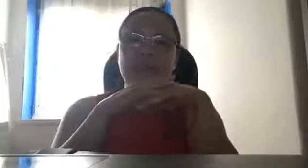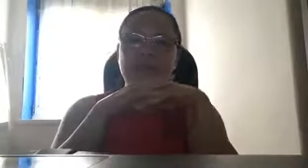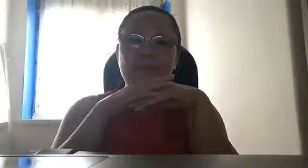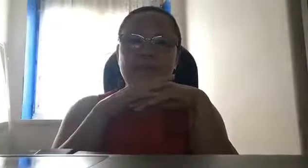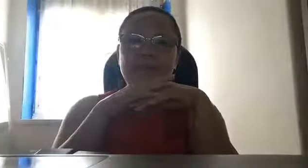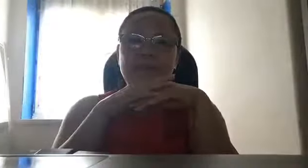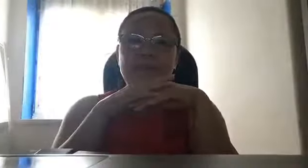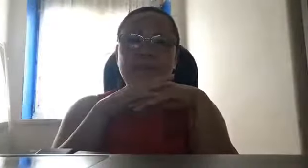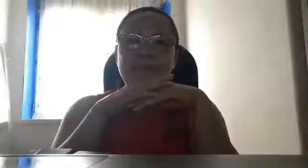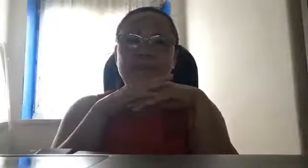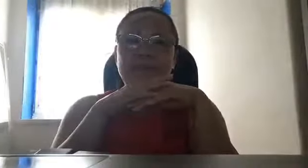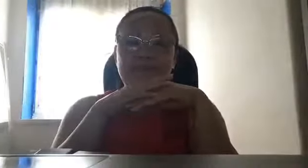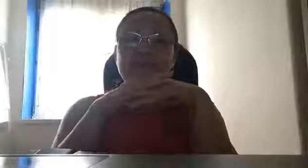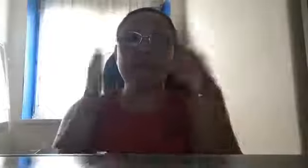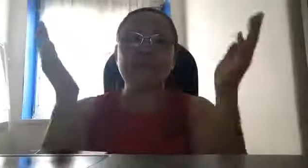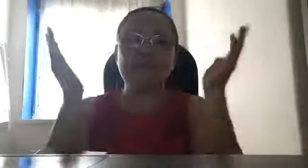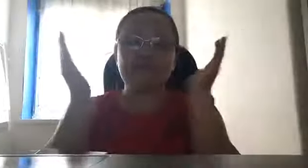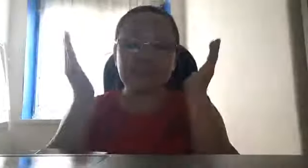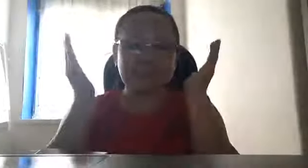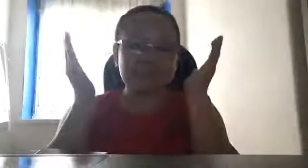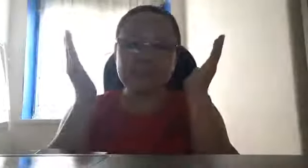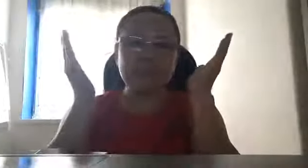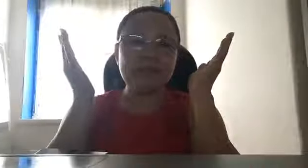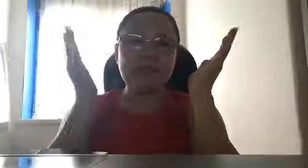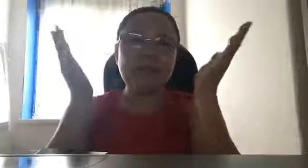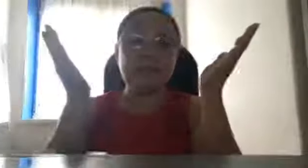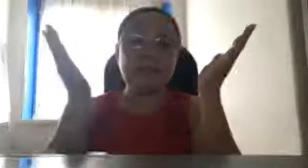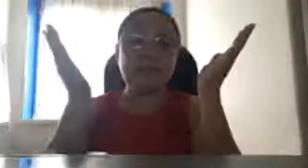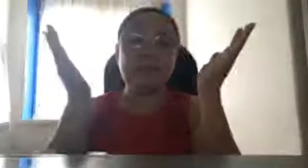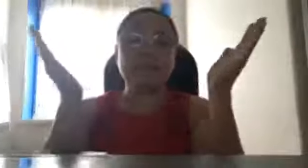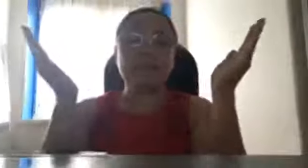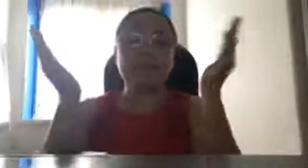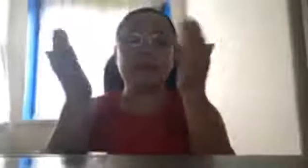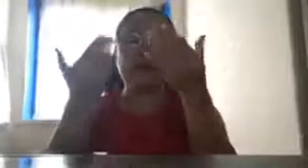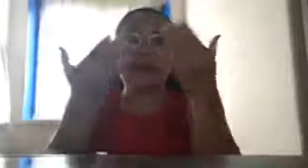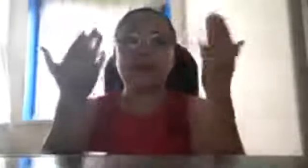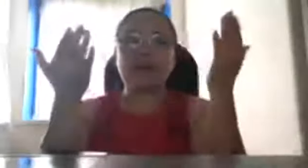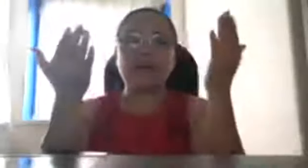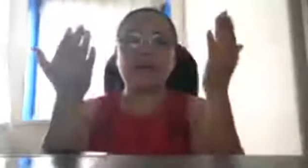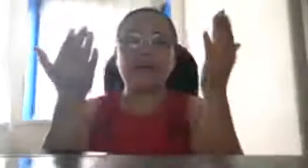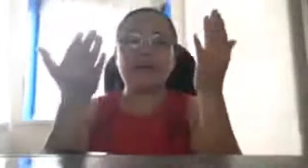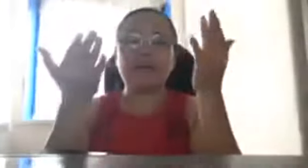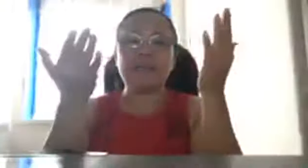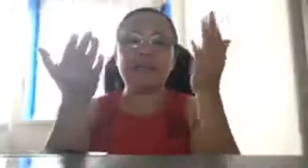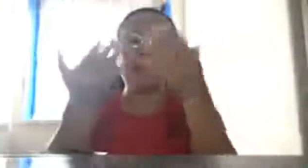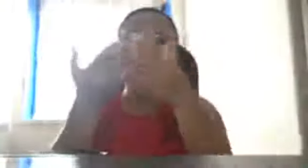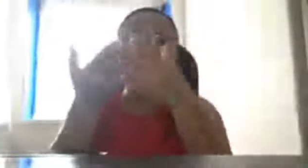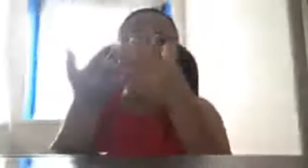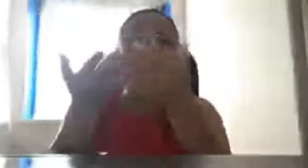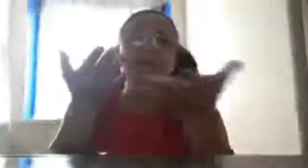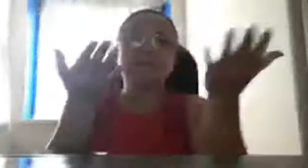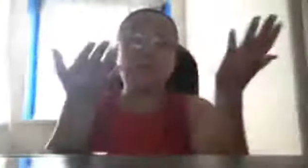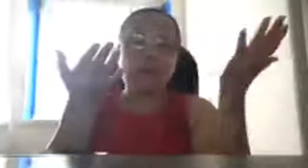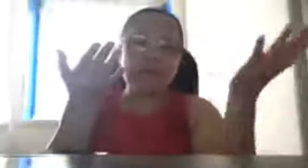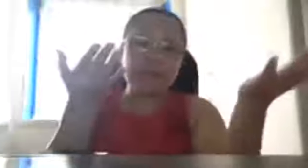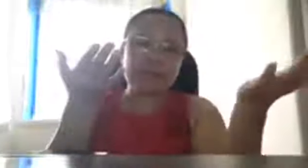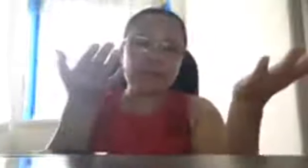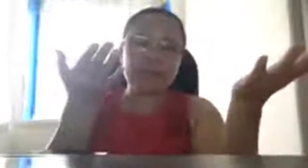inyo. Kasi, wala, pag nagkalabanan, mamamatay kayo sa